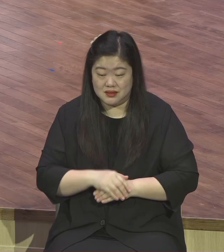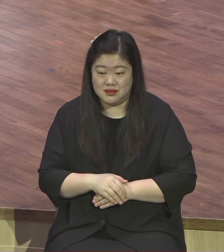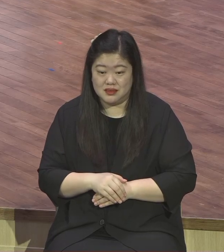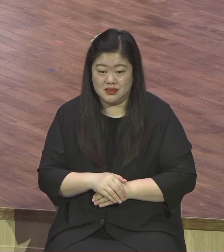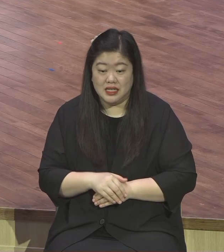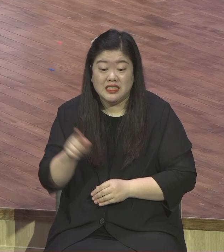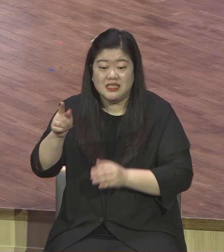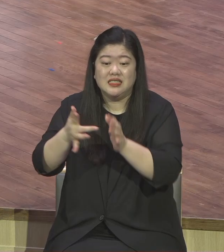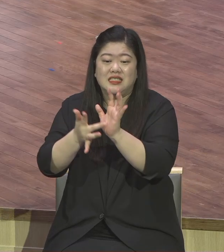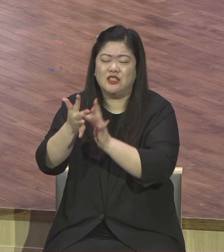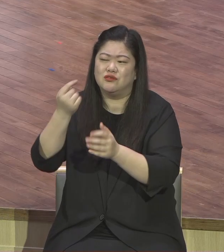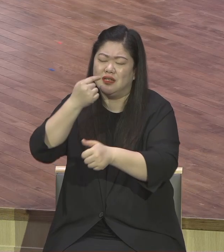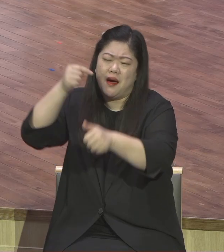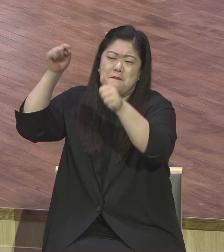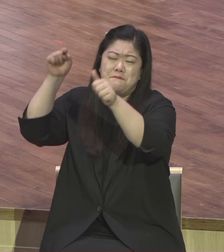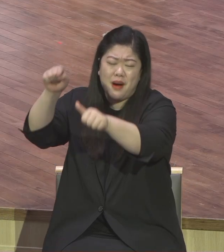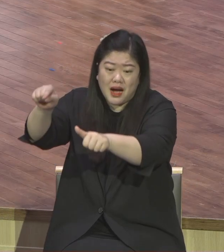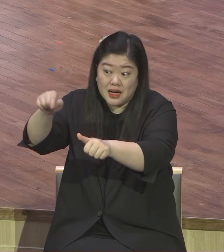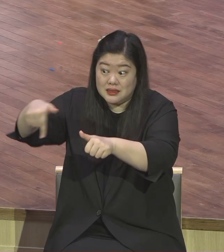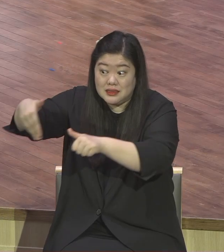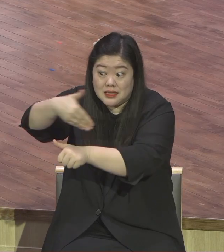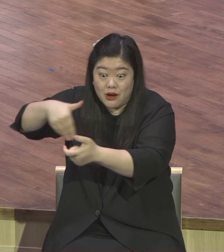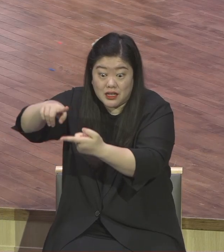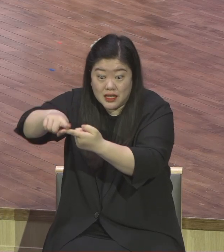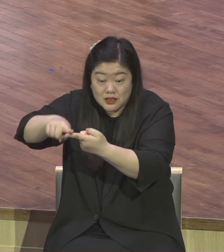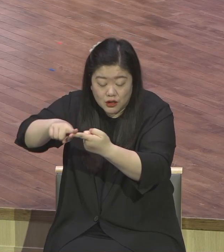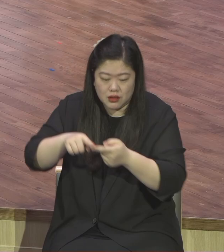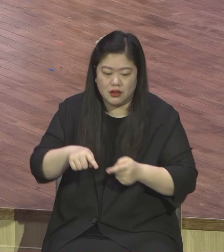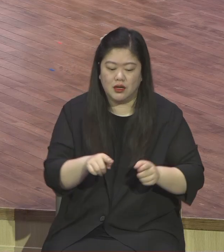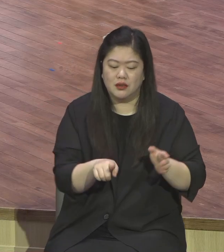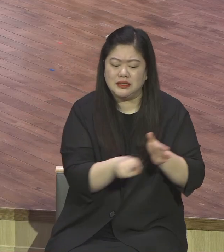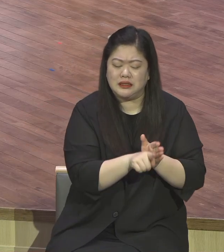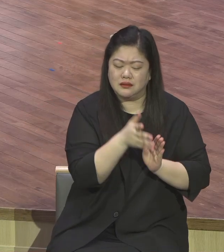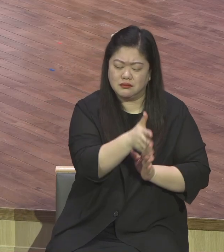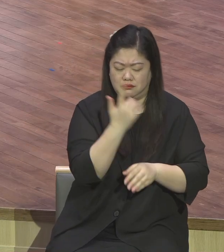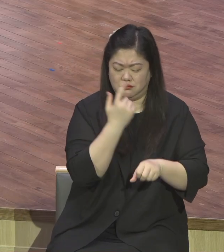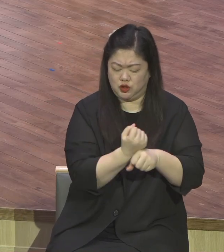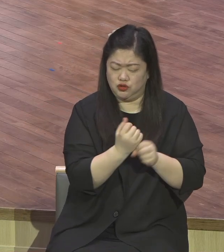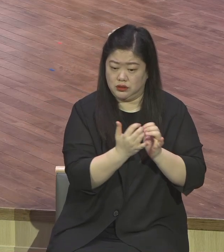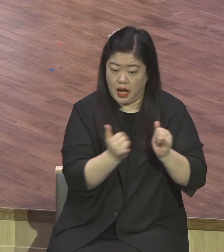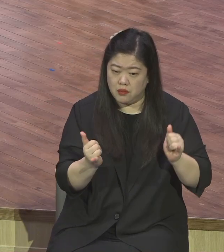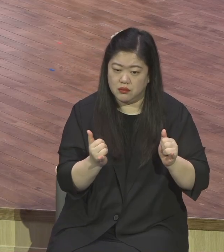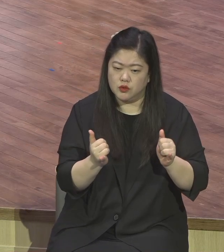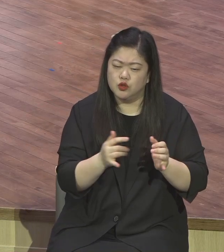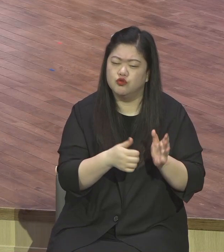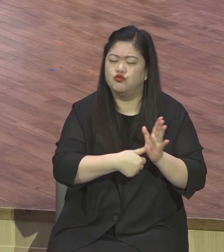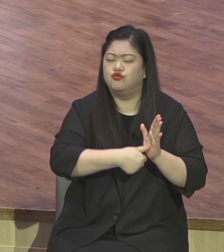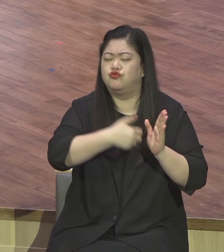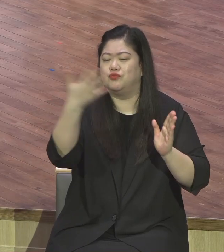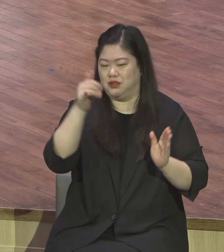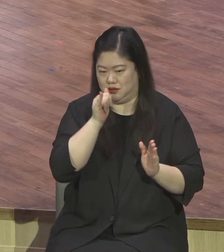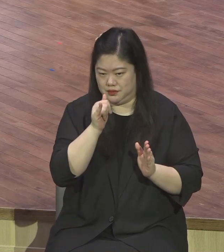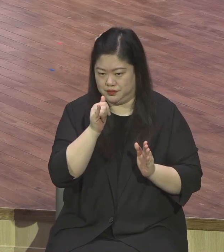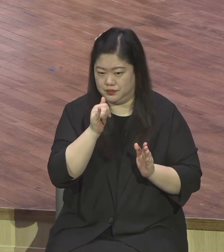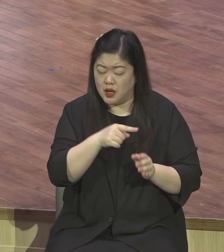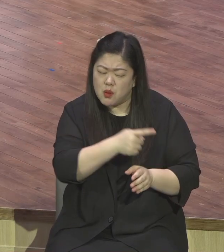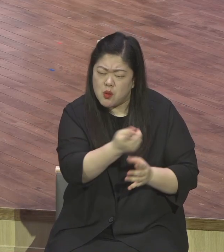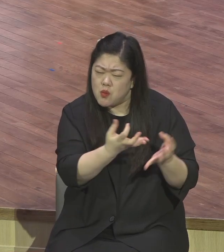신학자들의 해석이 많이 있습니다. 그 가운데 하나가 알바트 수바이처 박사